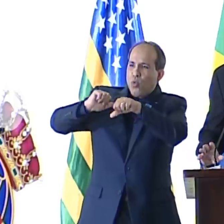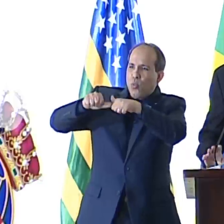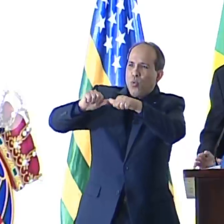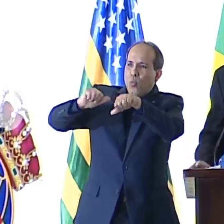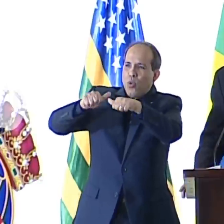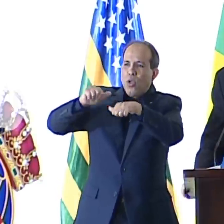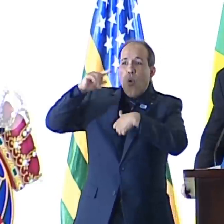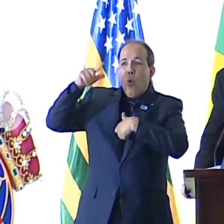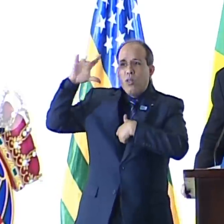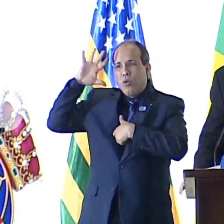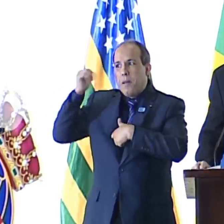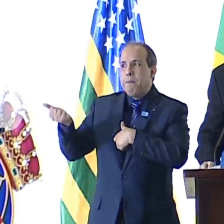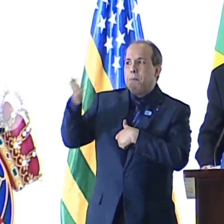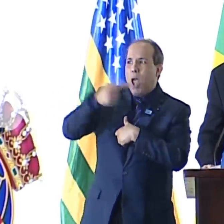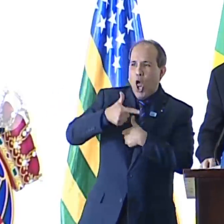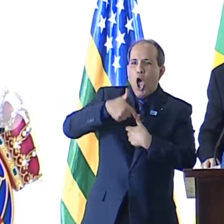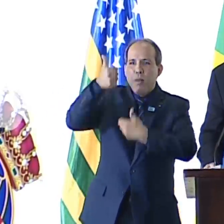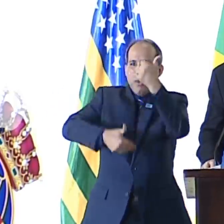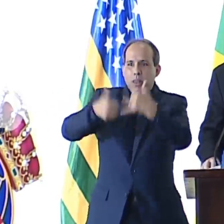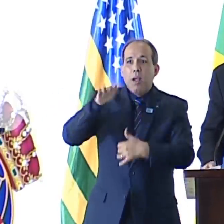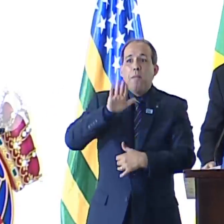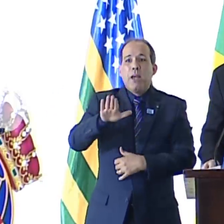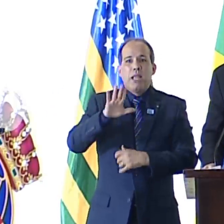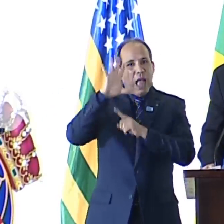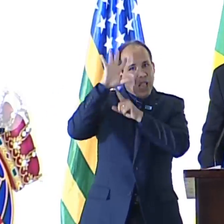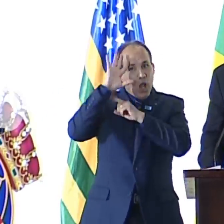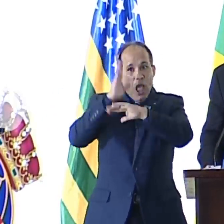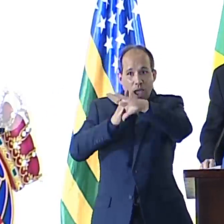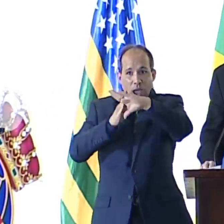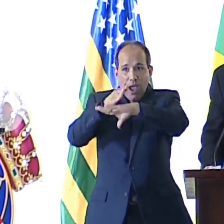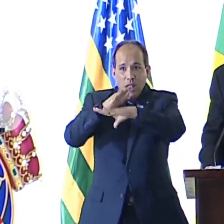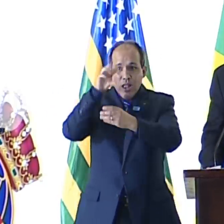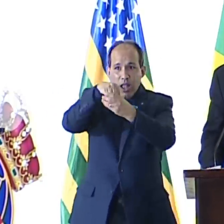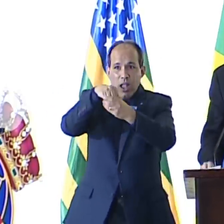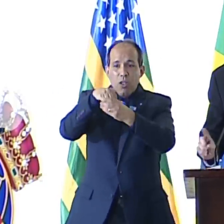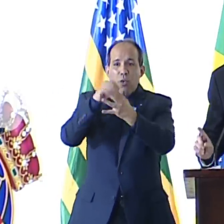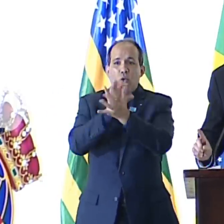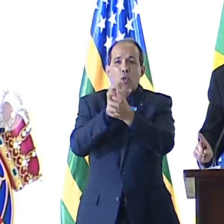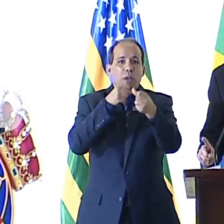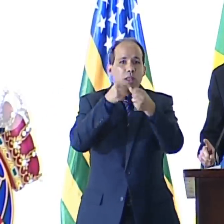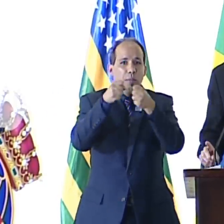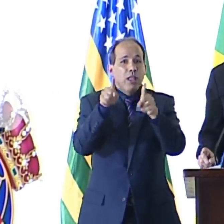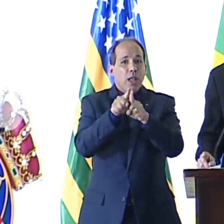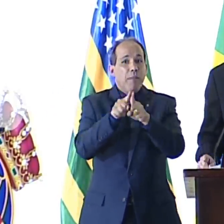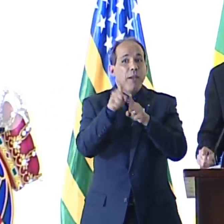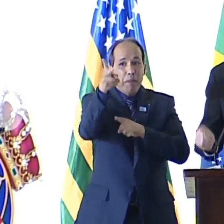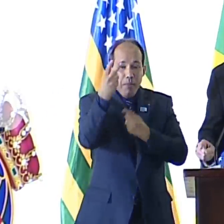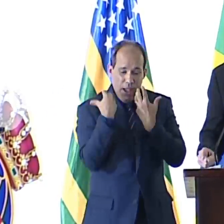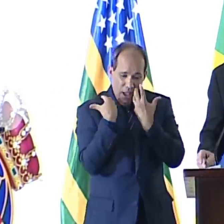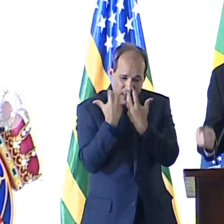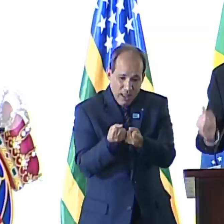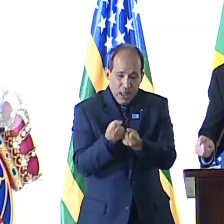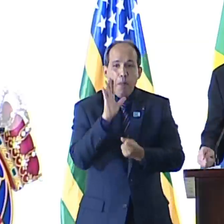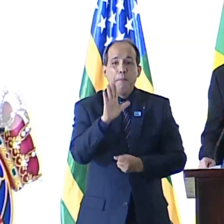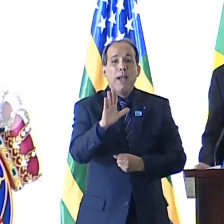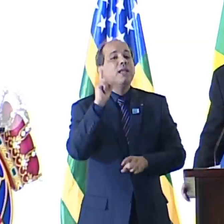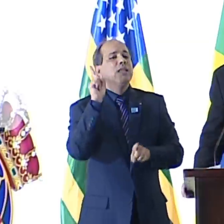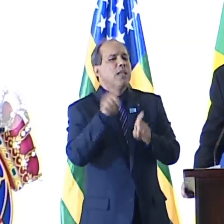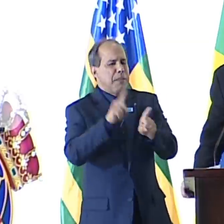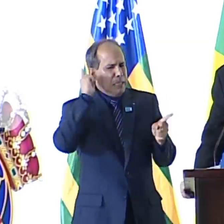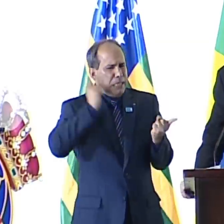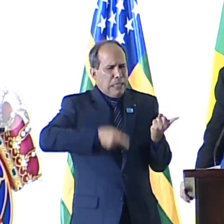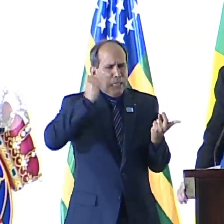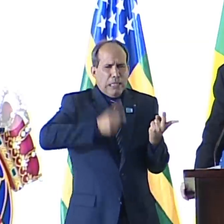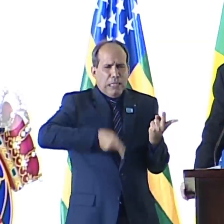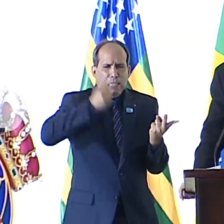fatos. Não. Agora são as teorias que conseguem entrar na mídia as que se tornam, não simplesmente aceitas, mas mandatórias, perempitórias,